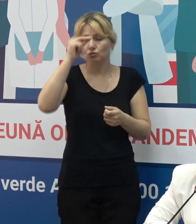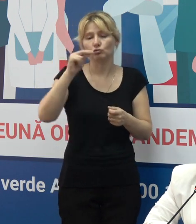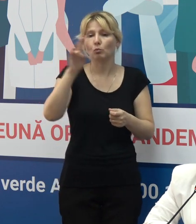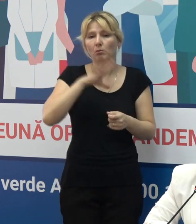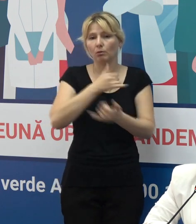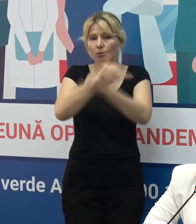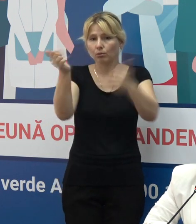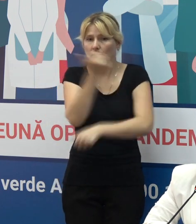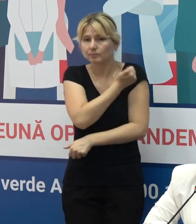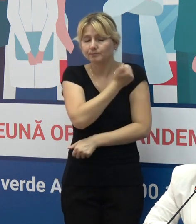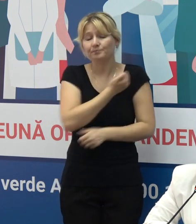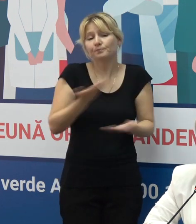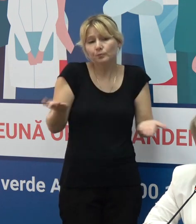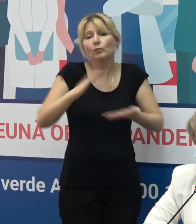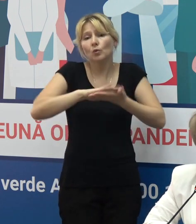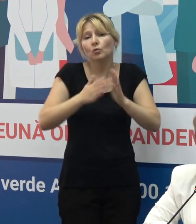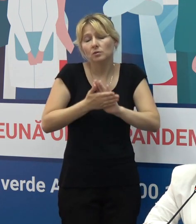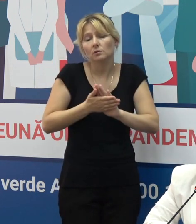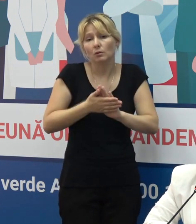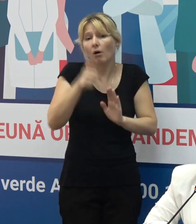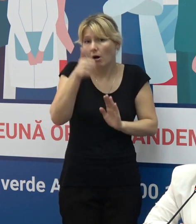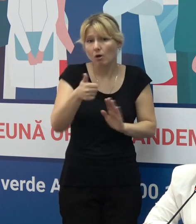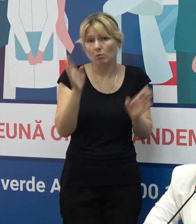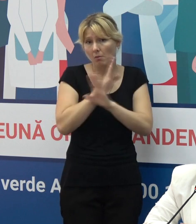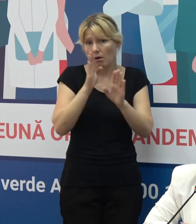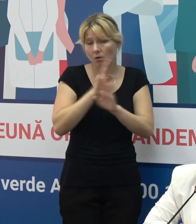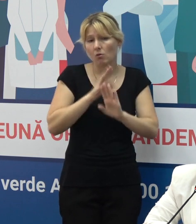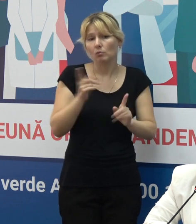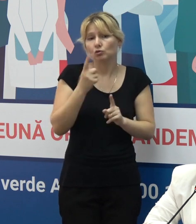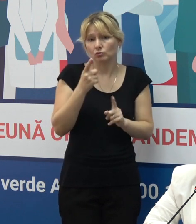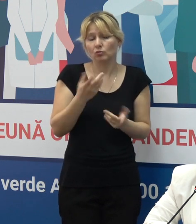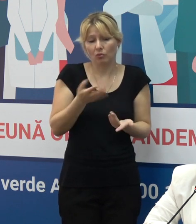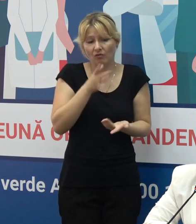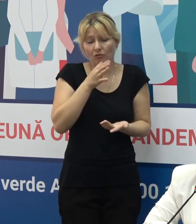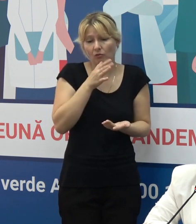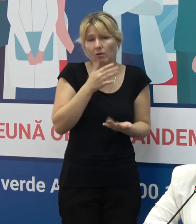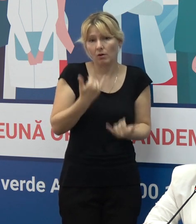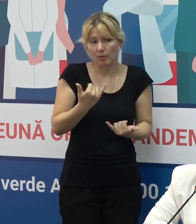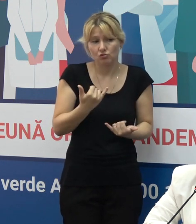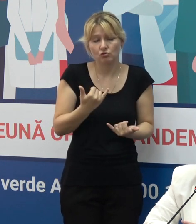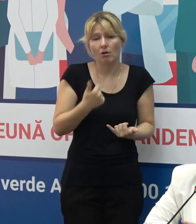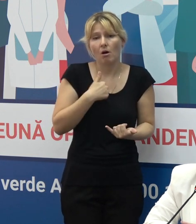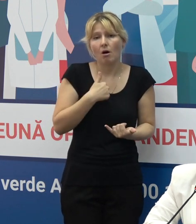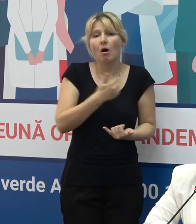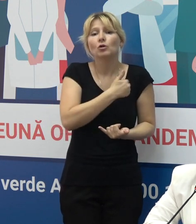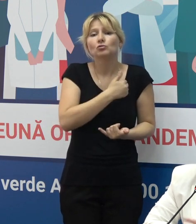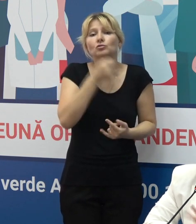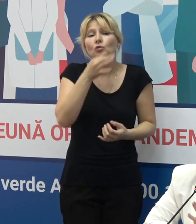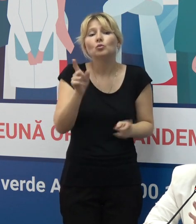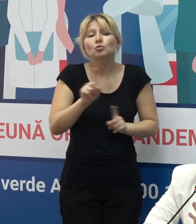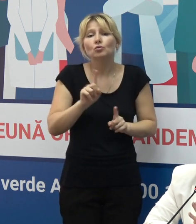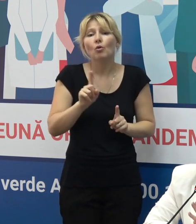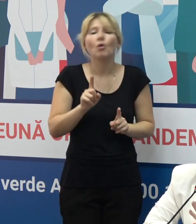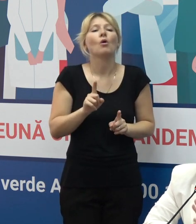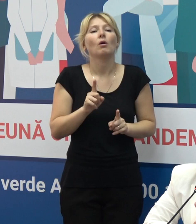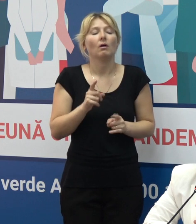Este o situație foarte favorabilă pentru imunizare în țară. La moment vorbesc despre, în primul rând, despre